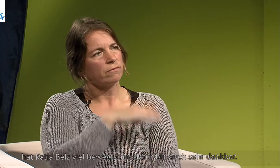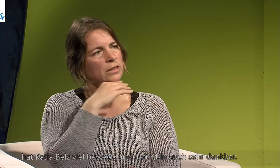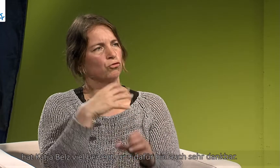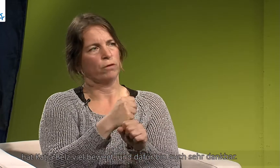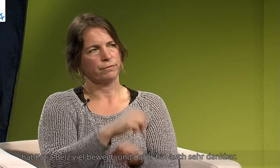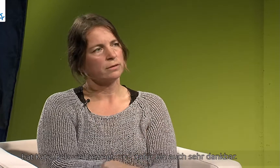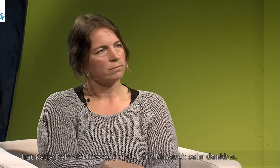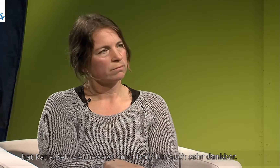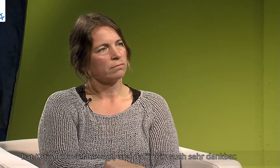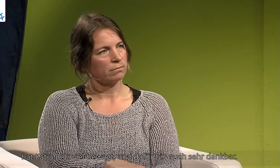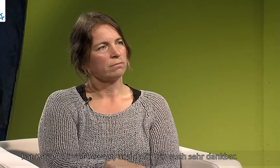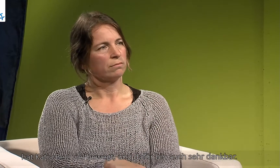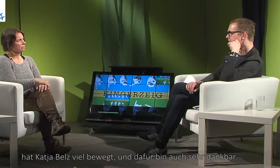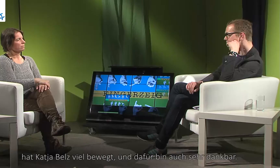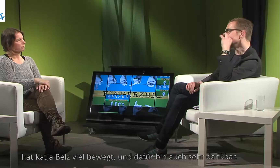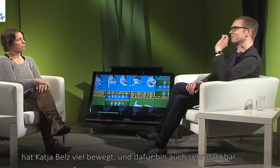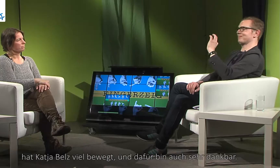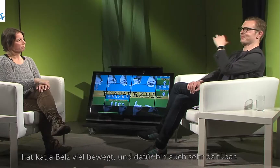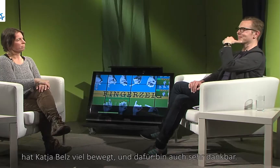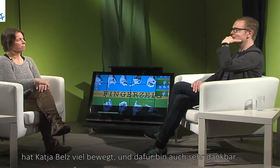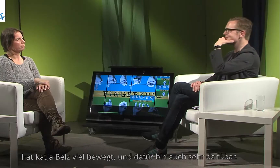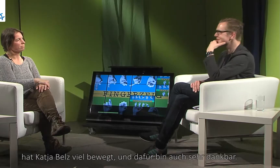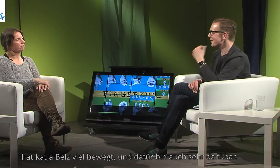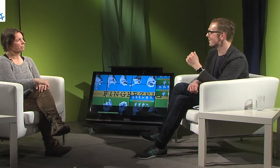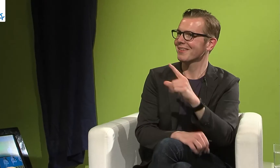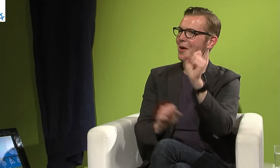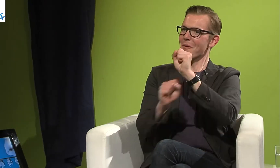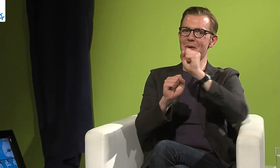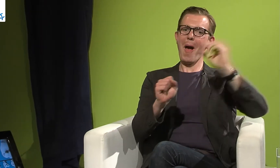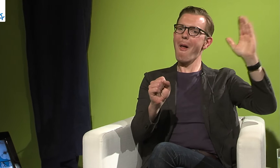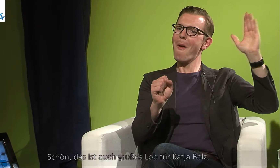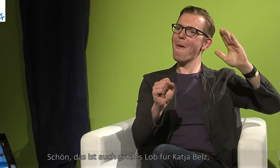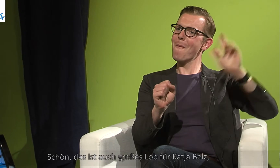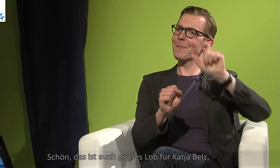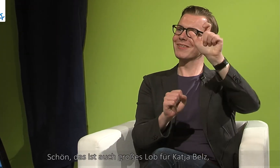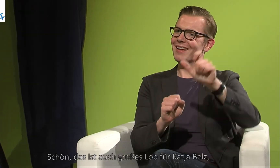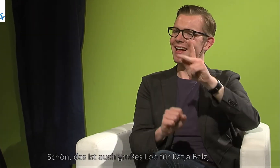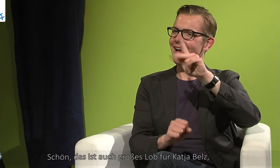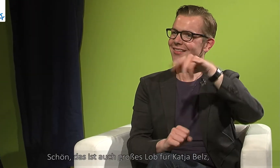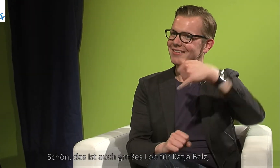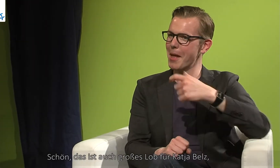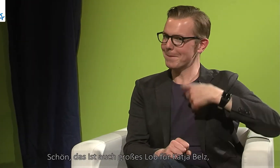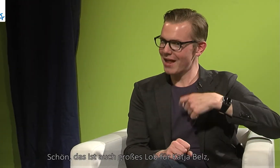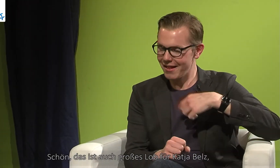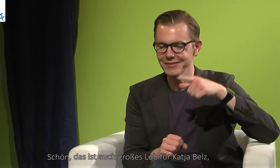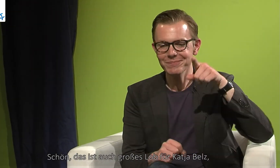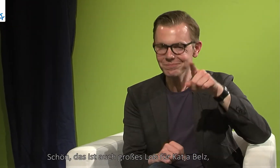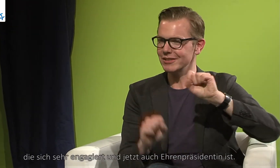hat Katja Belz viel bewegt und dafür bin ich auch sehr dankbar. Ach schön, das ist ja auch ein ganz großes Lob für Katja Belz,